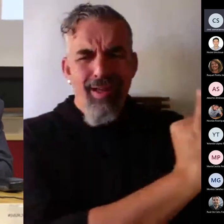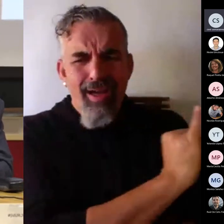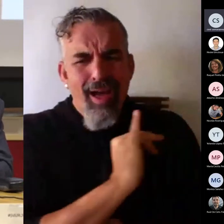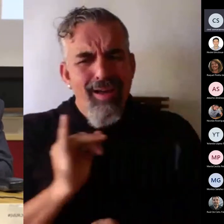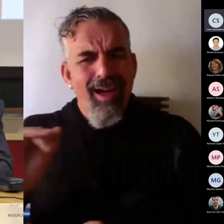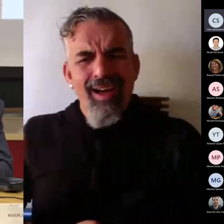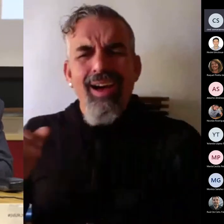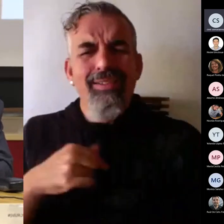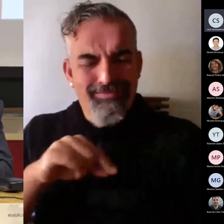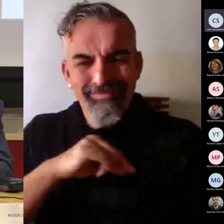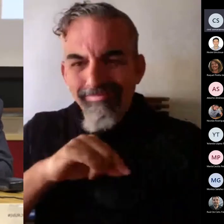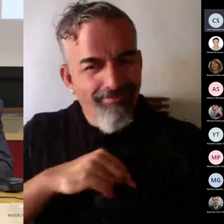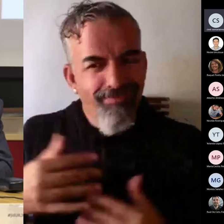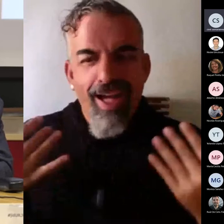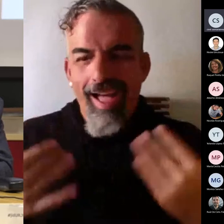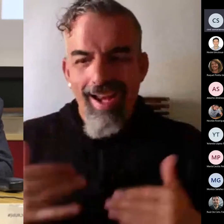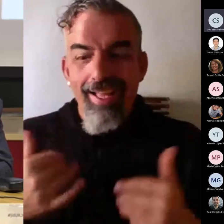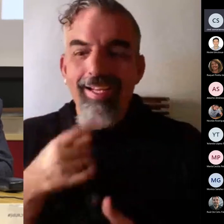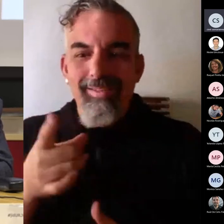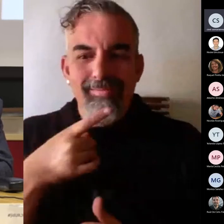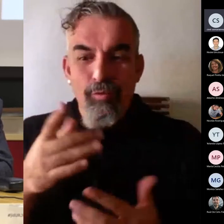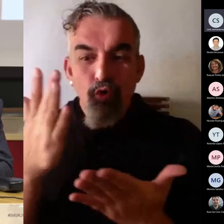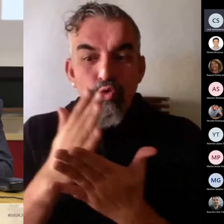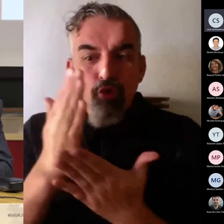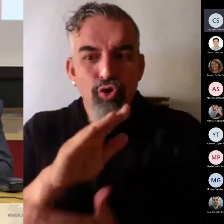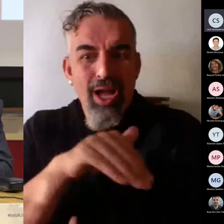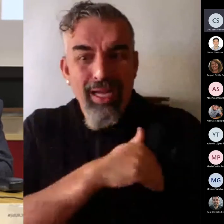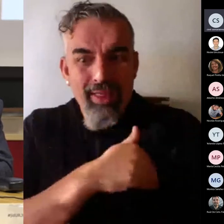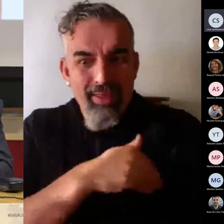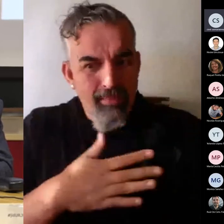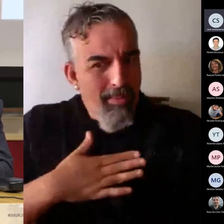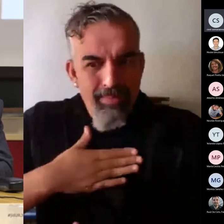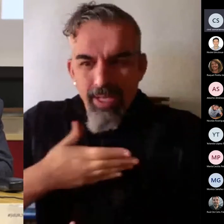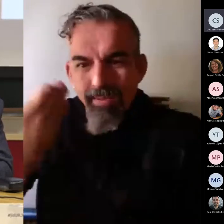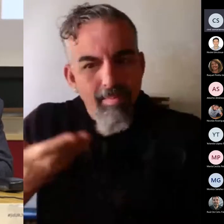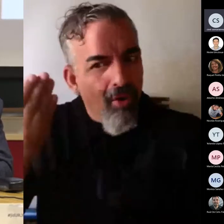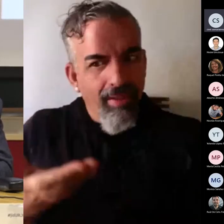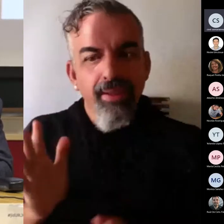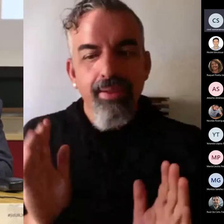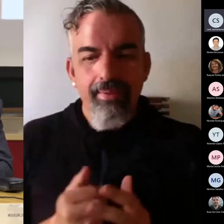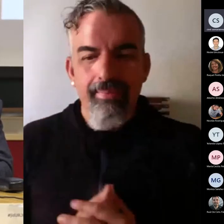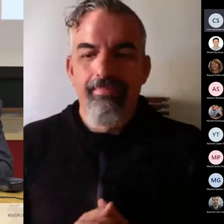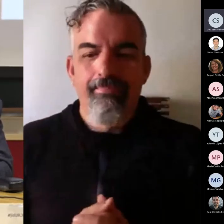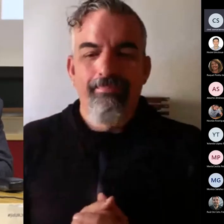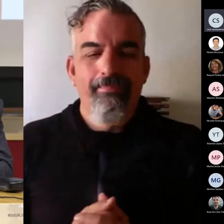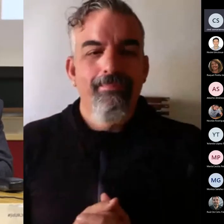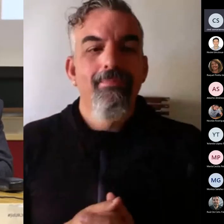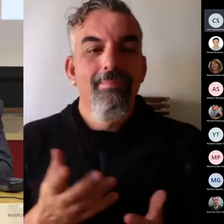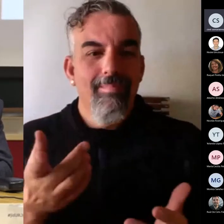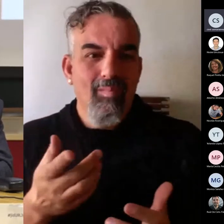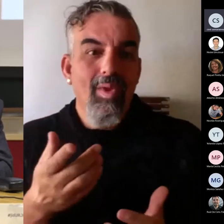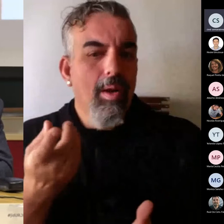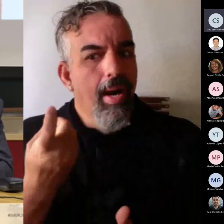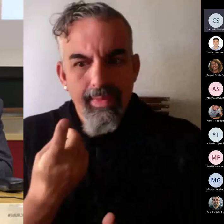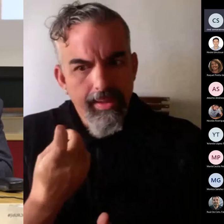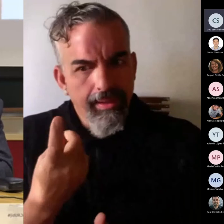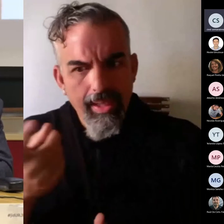acontecimientos más importantes del curso académico, sinceramente. Desde luego uno de los que más necesitamos.